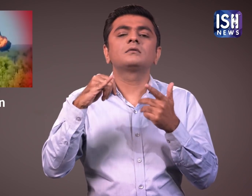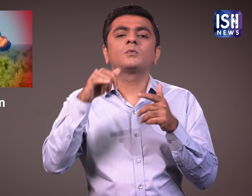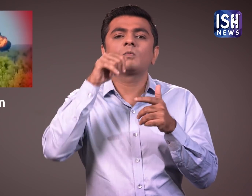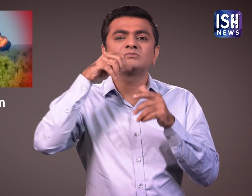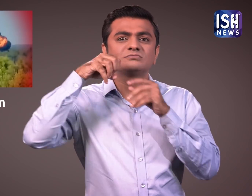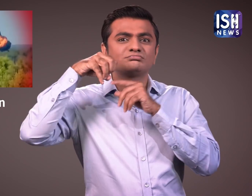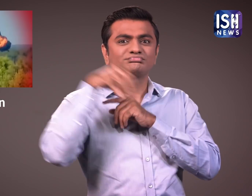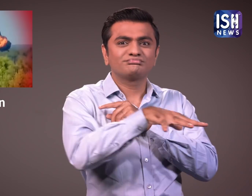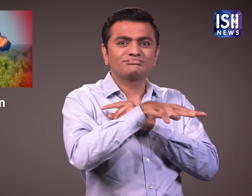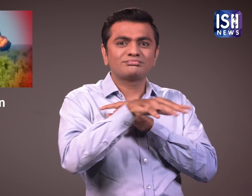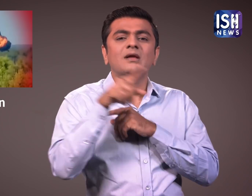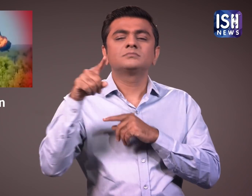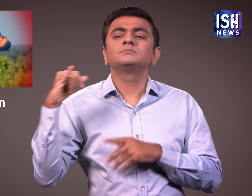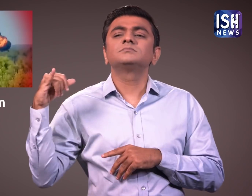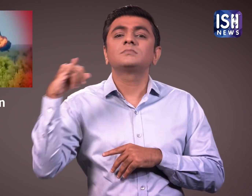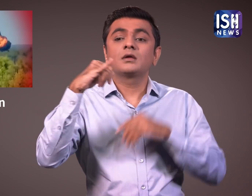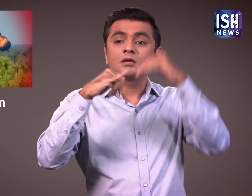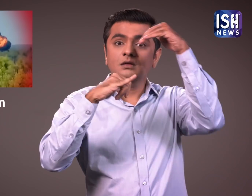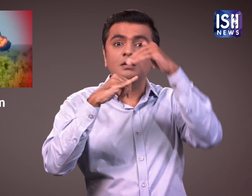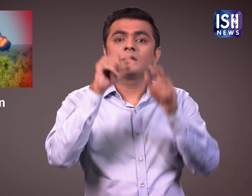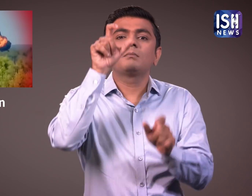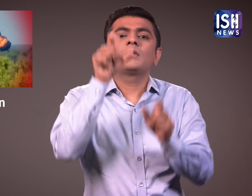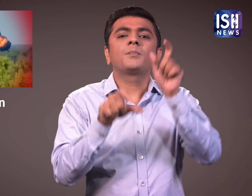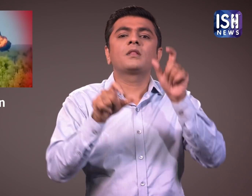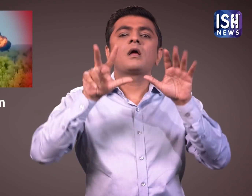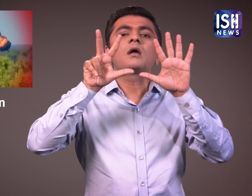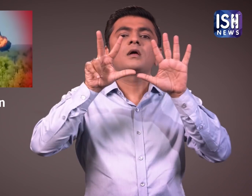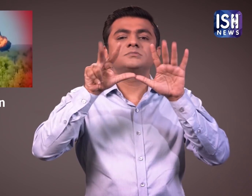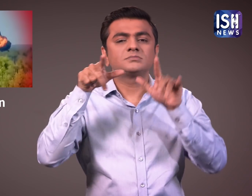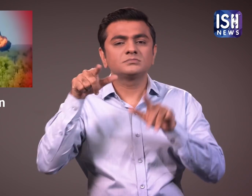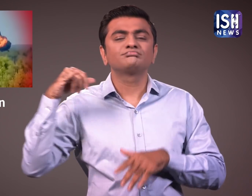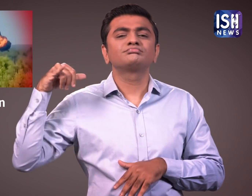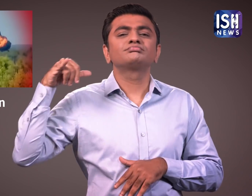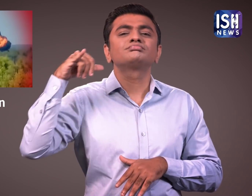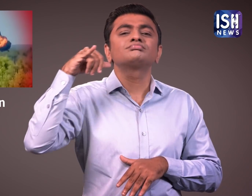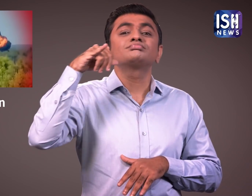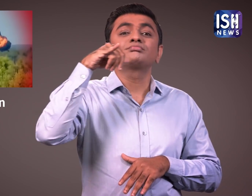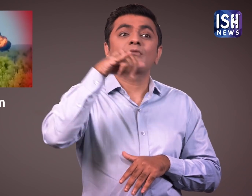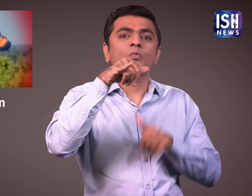वाला विमान के दुर्गतना ग्रस्थ होने पर उसमें सवार आट लोगों की मौत हो गई।